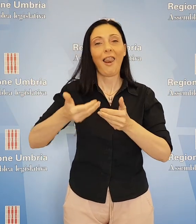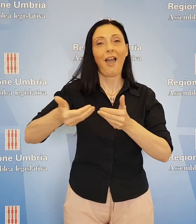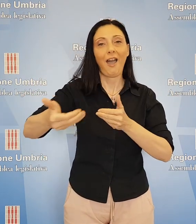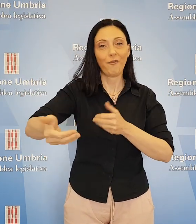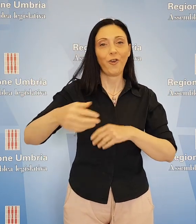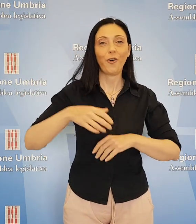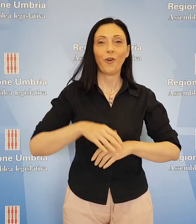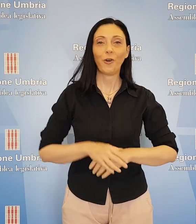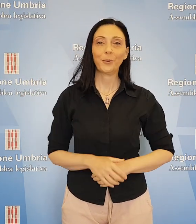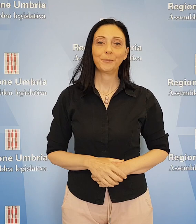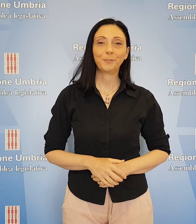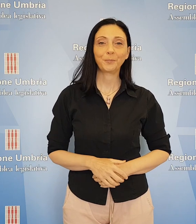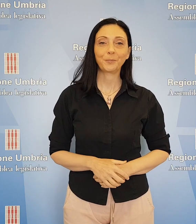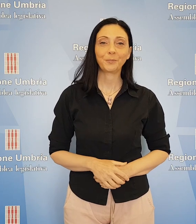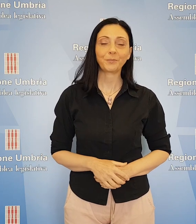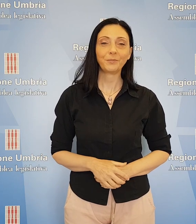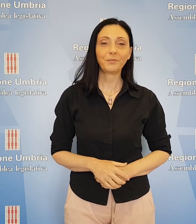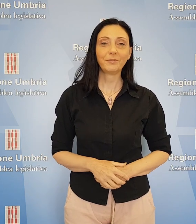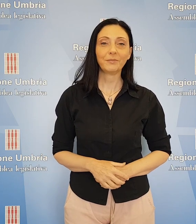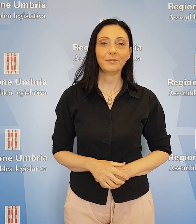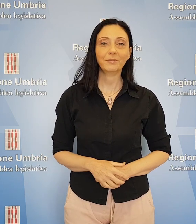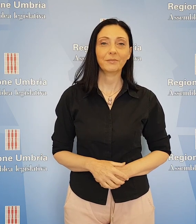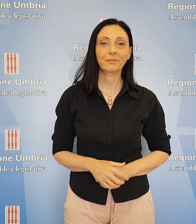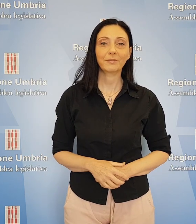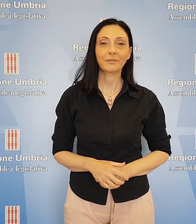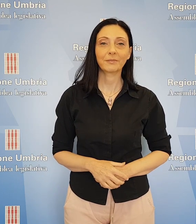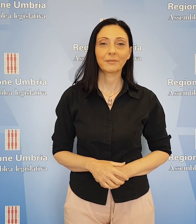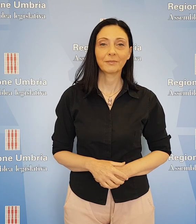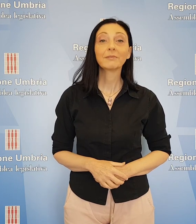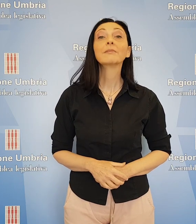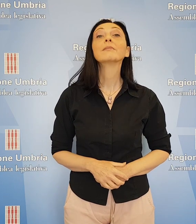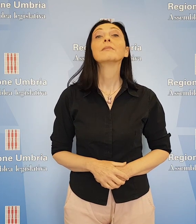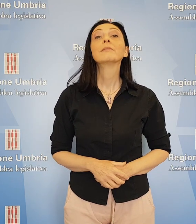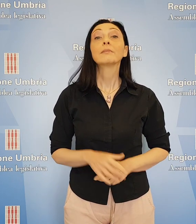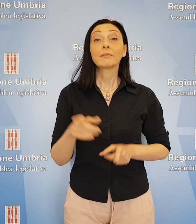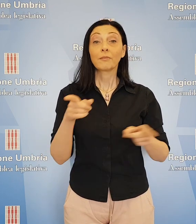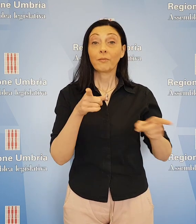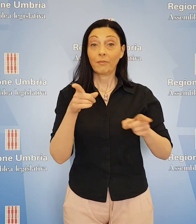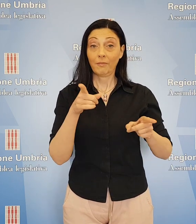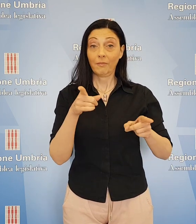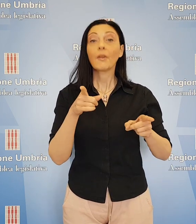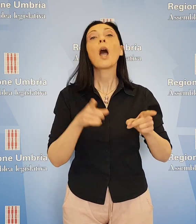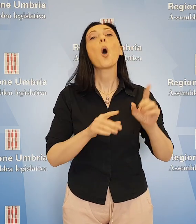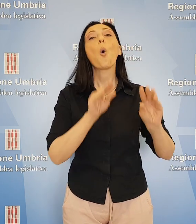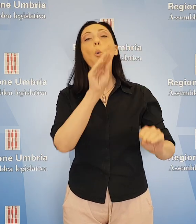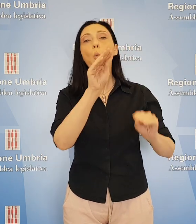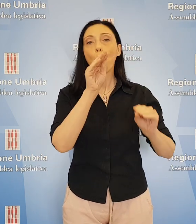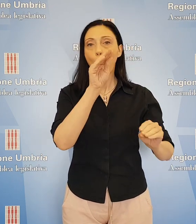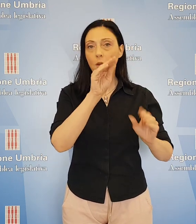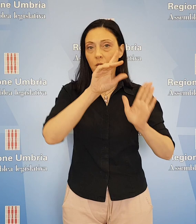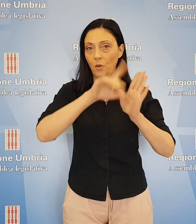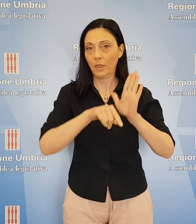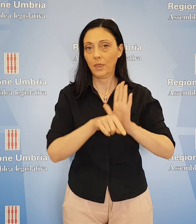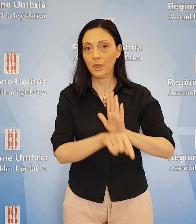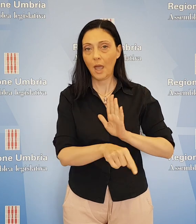perseguite nei prossimi mesi. Nella parte della seduta dedicata alla Question Time, le interrogazioni e risposta